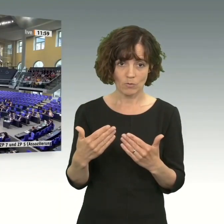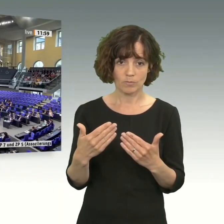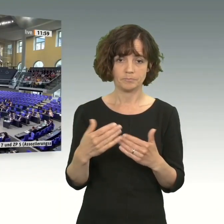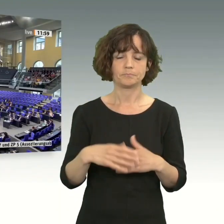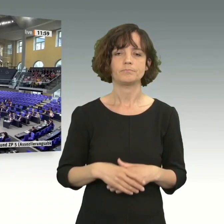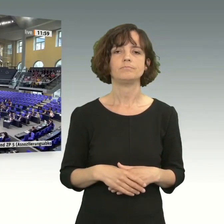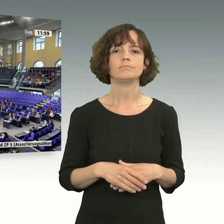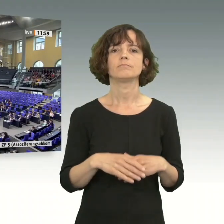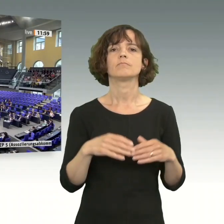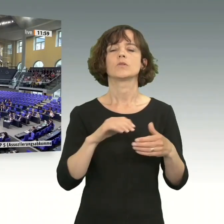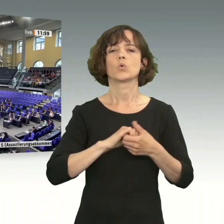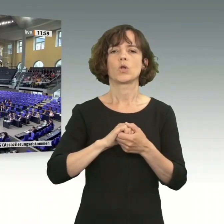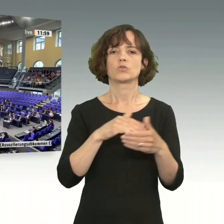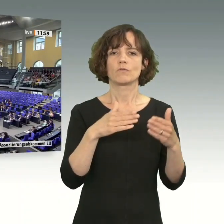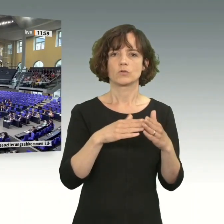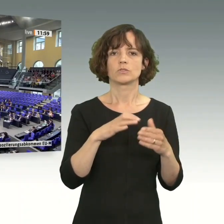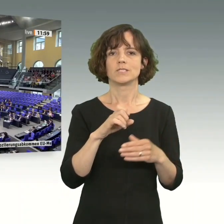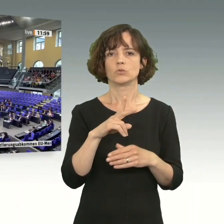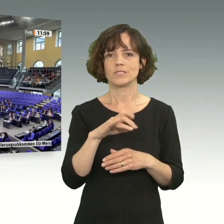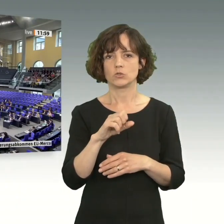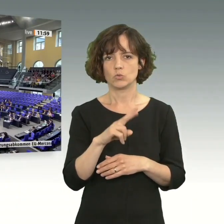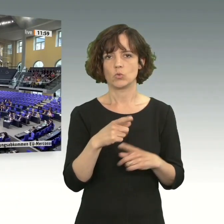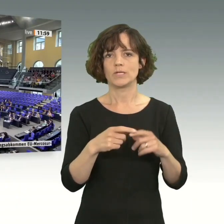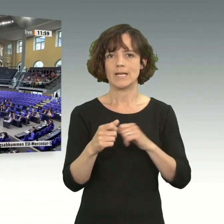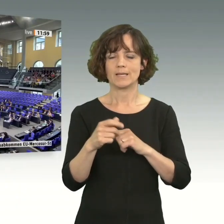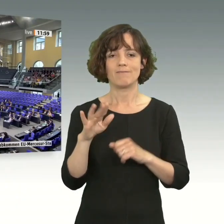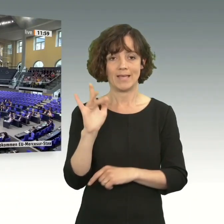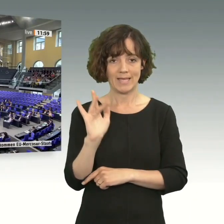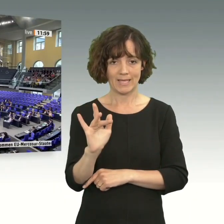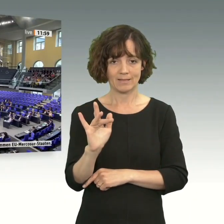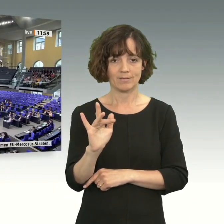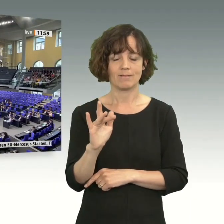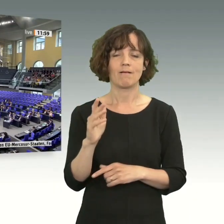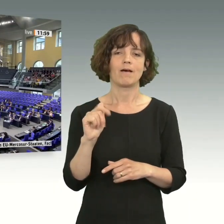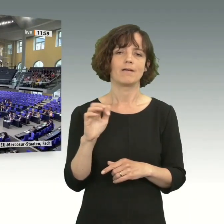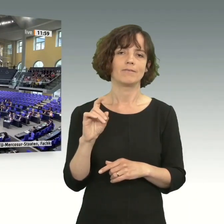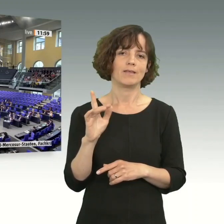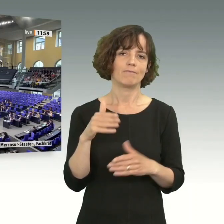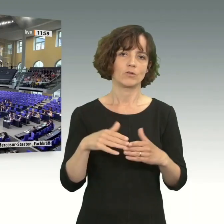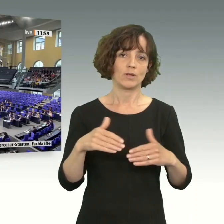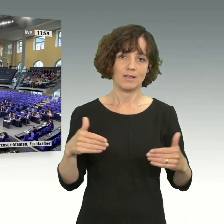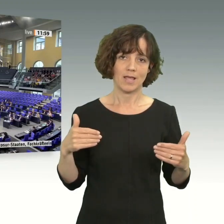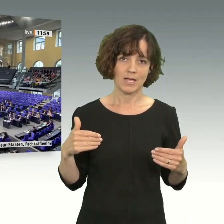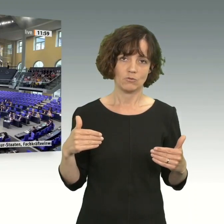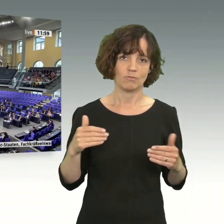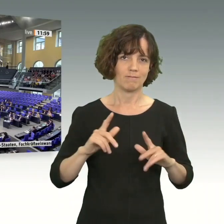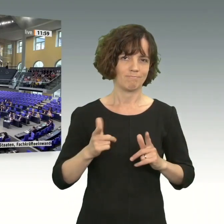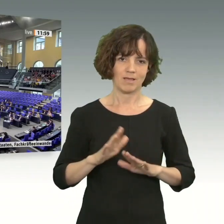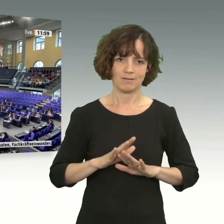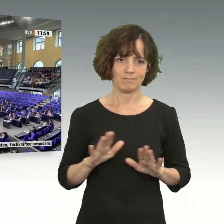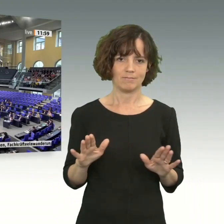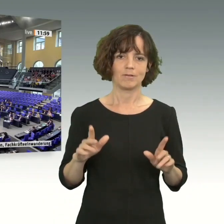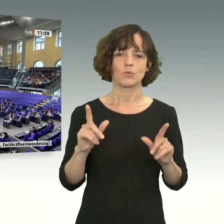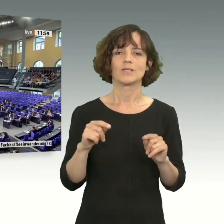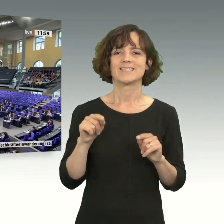Das sind die Koalitionsfraktionen, CDU, CSU und die Fraktion Die Linke. Wer stimmt dagegen? Das ist die AfD-Fraktion. Enthält sich jemand? Das ist nicht der Fall.